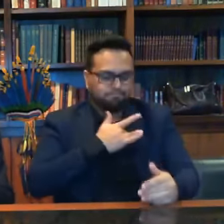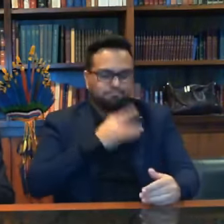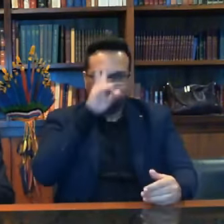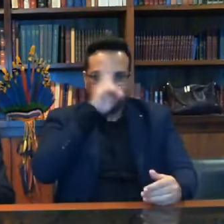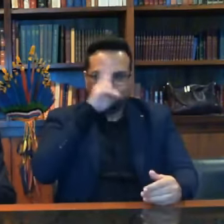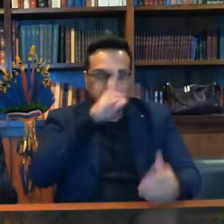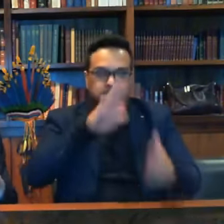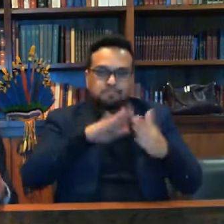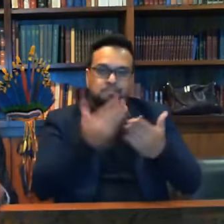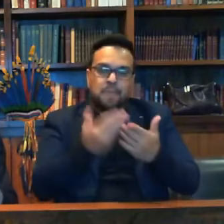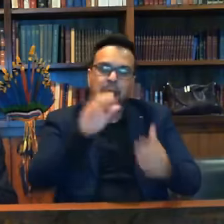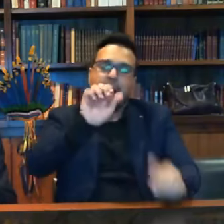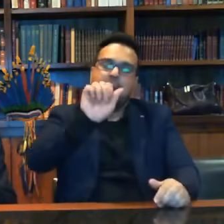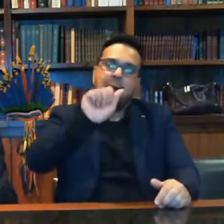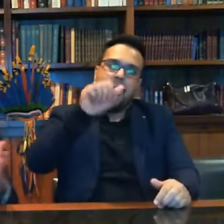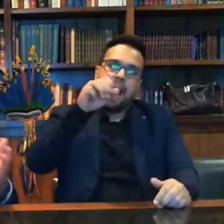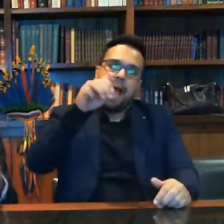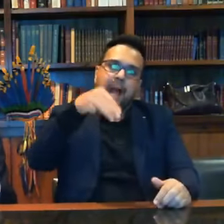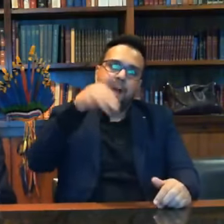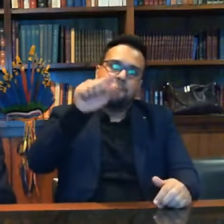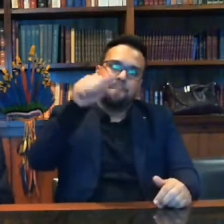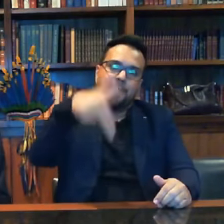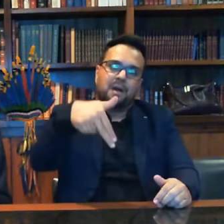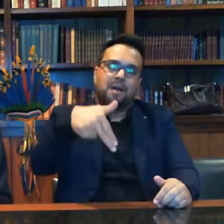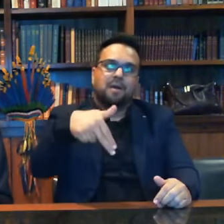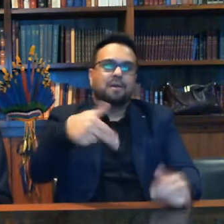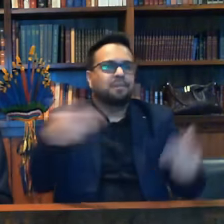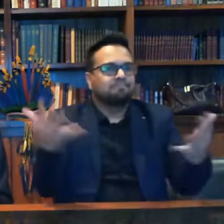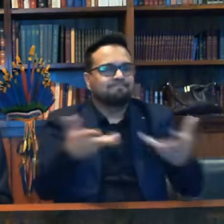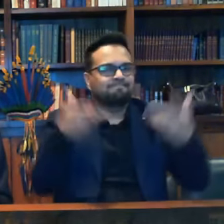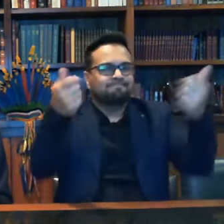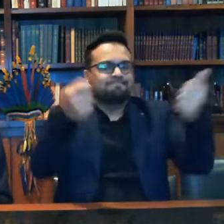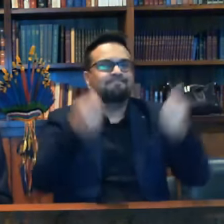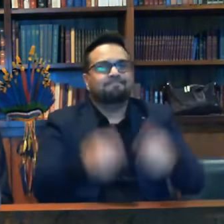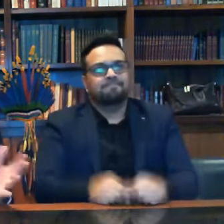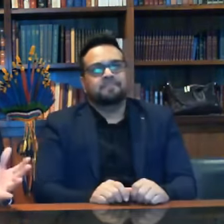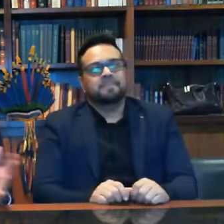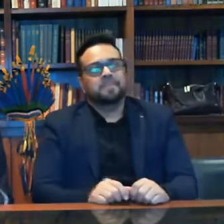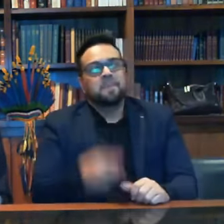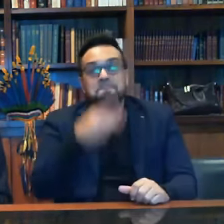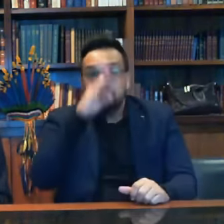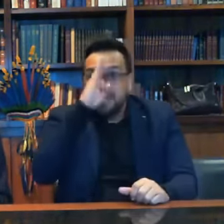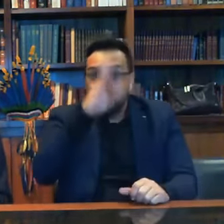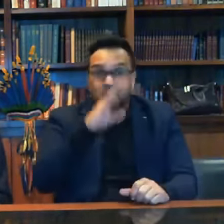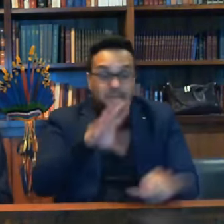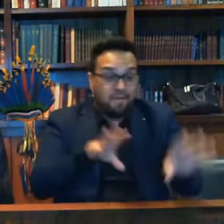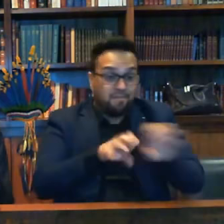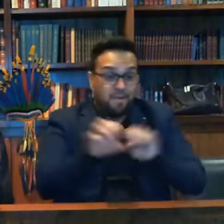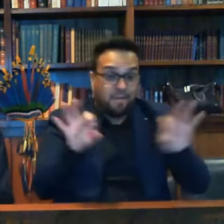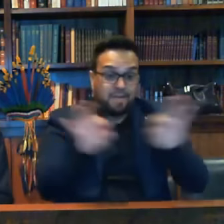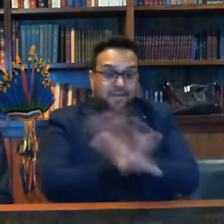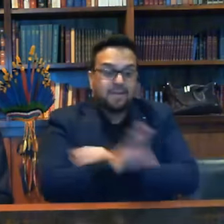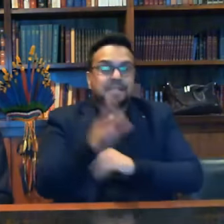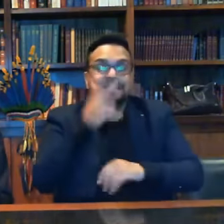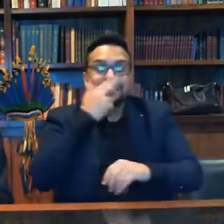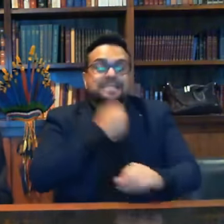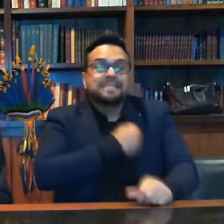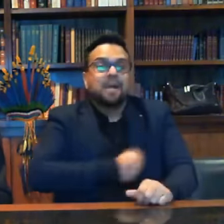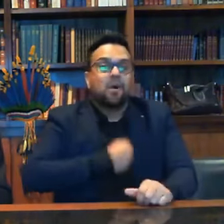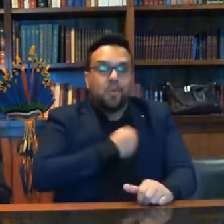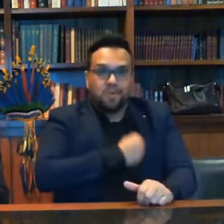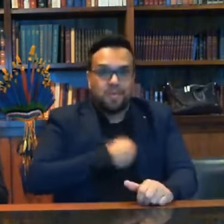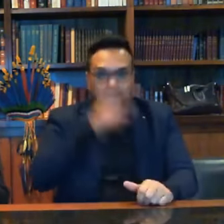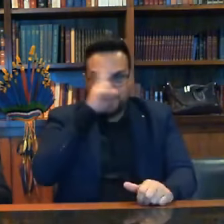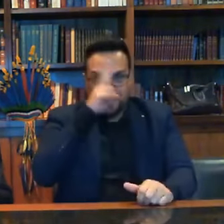é uma coisa realmente que fantástica principalmente depois que você sai de lá muitos ensinamentos ficam